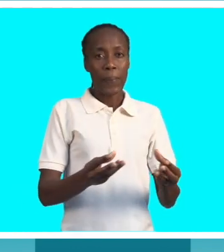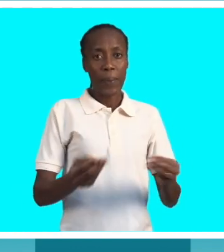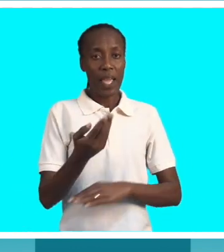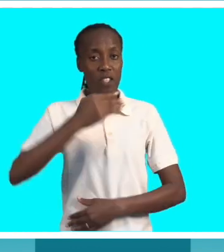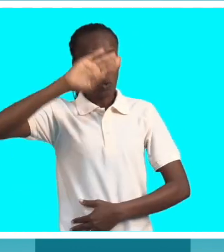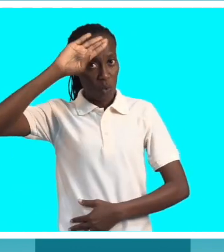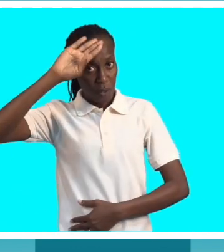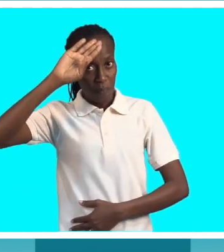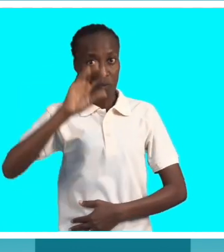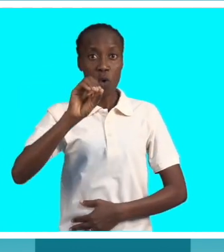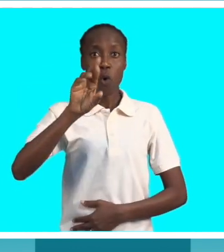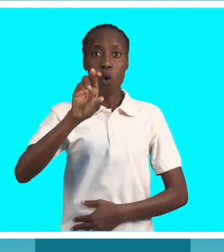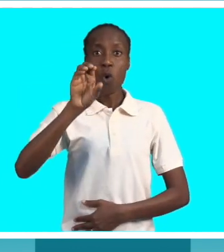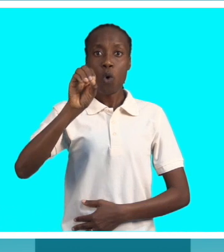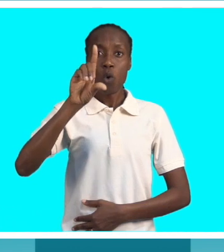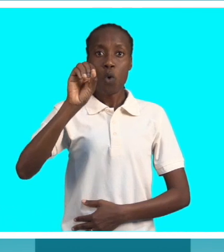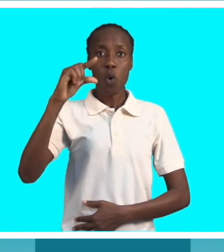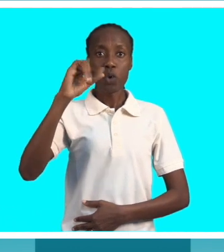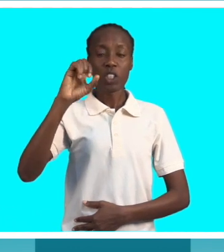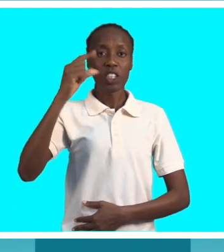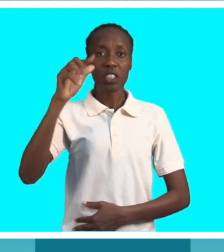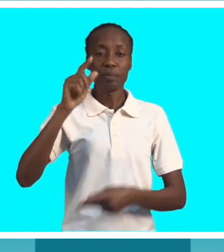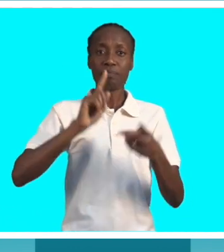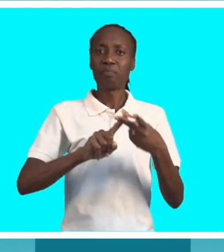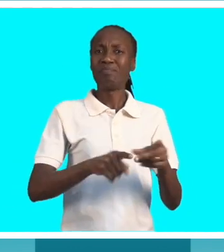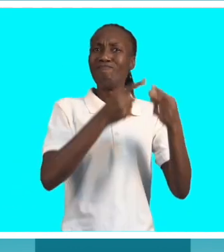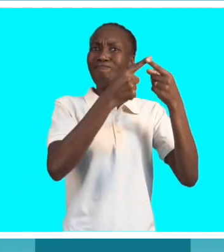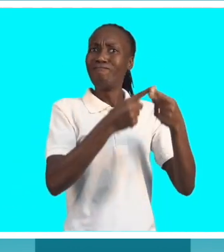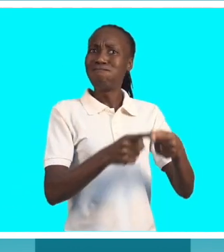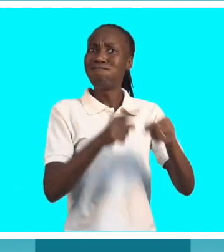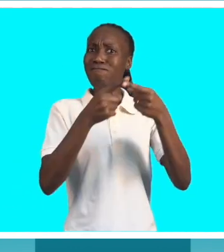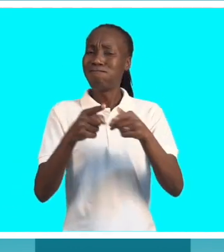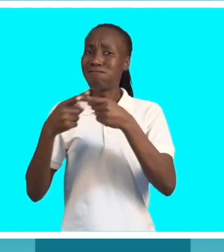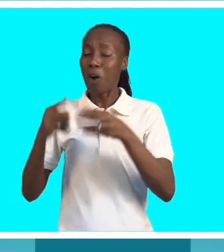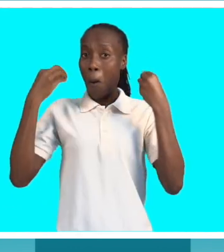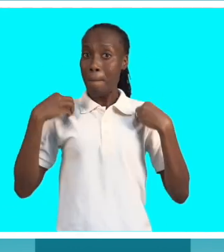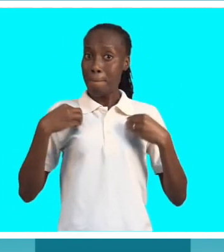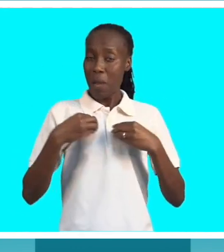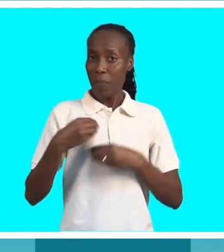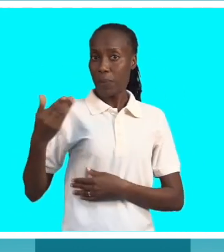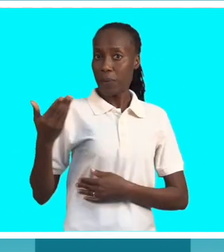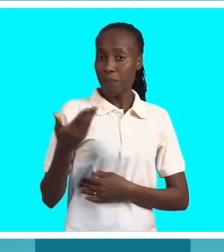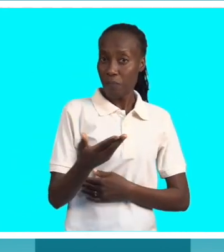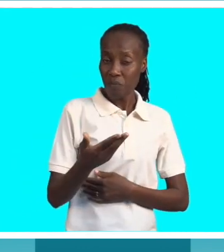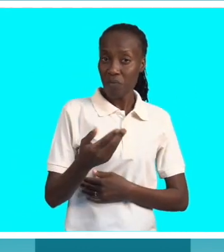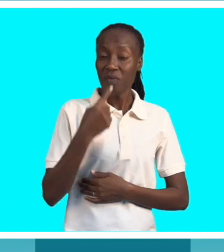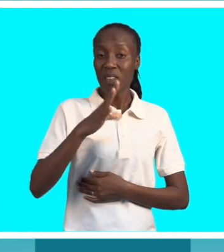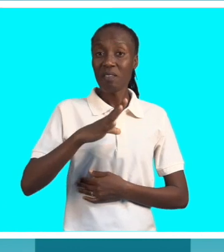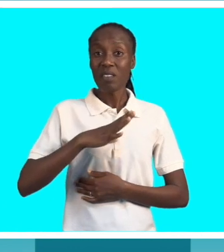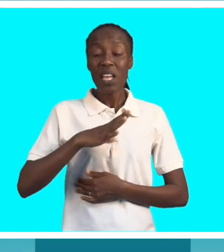de urologistas, ginecologistas e os reabilitadores ou médicos fisiatras. A abordagem depende muito